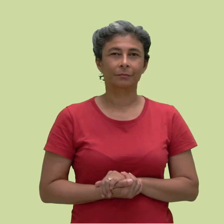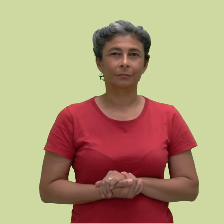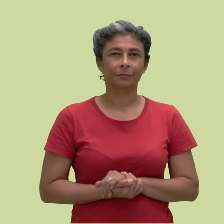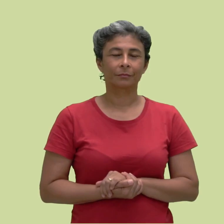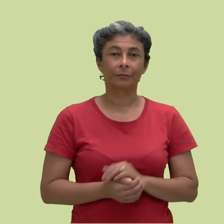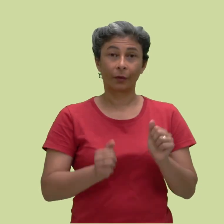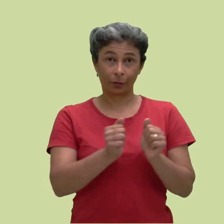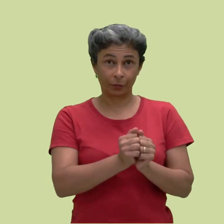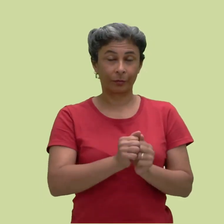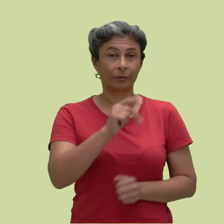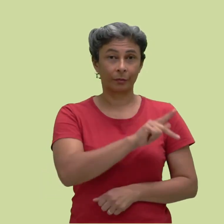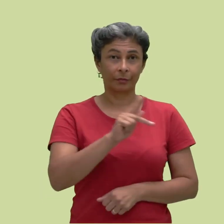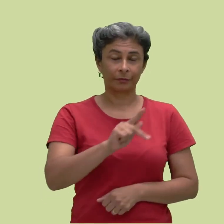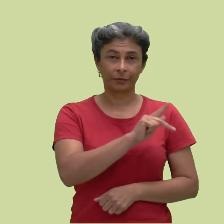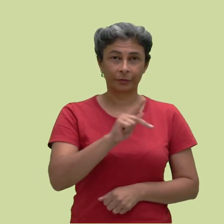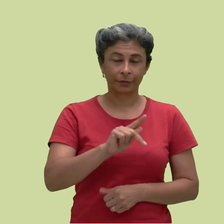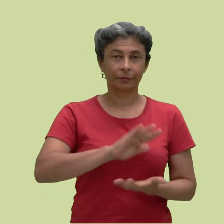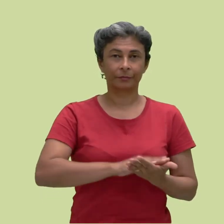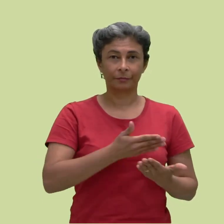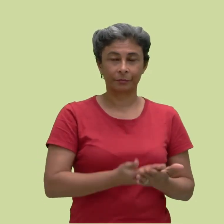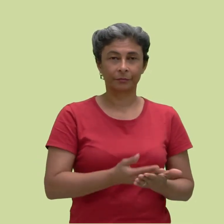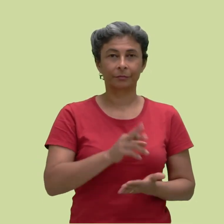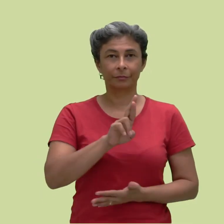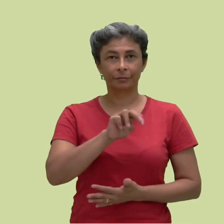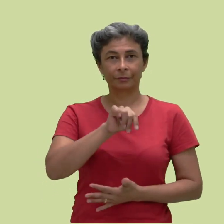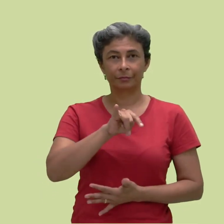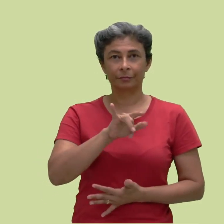e estou acompanhada da professora e intérprete Regina.